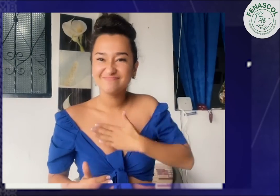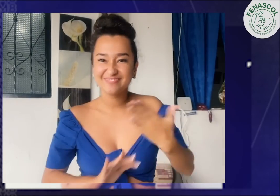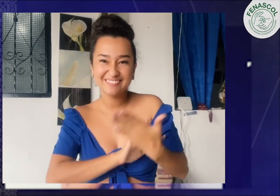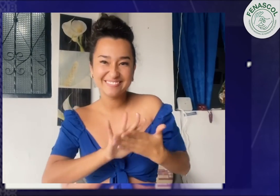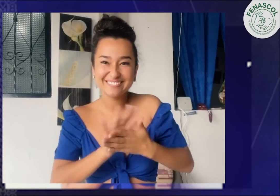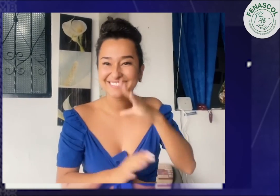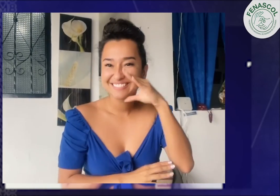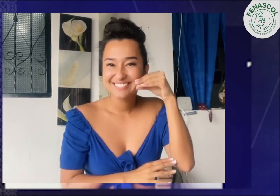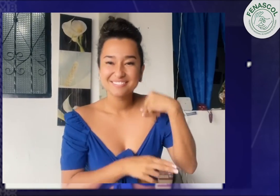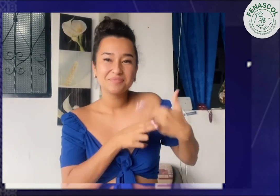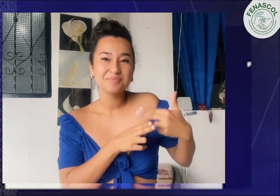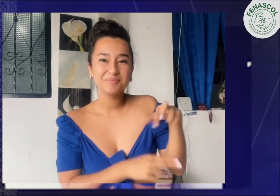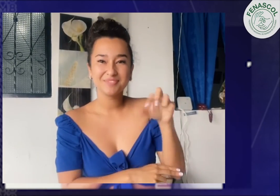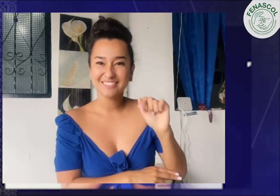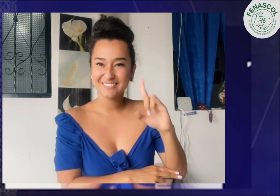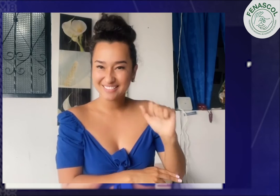Soy Paula Reyes, vivo en la ciudad de Ibagué